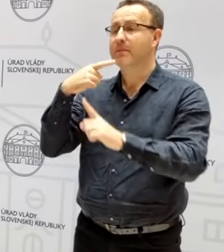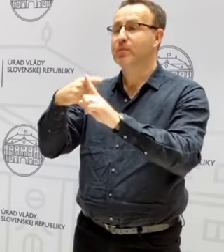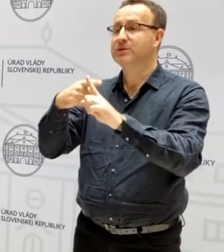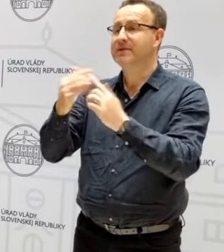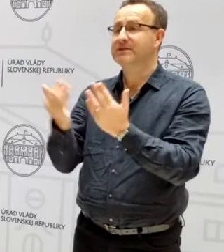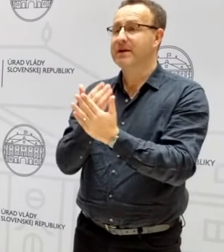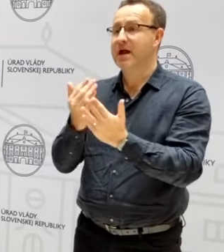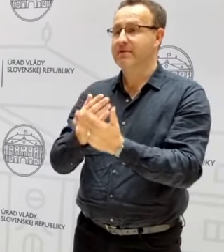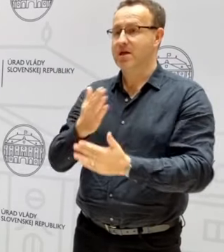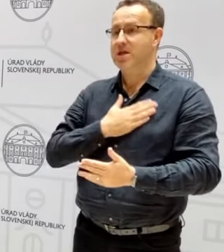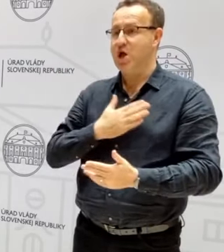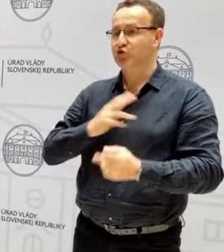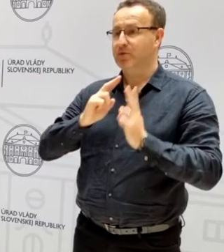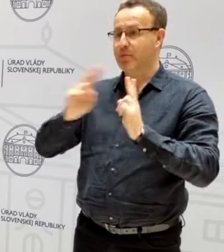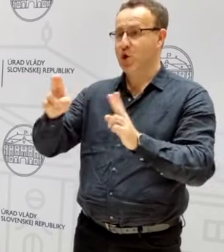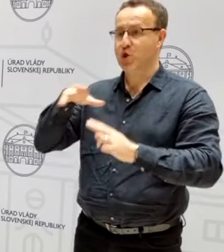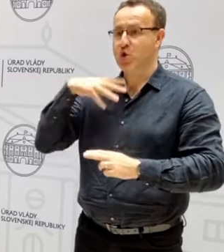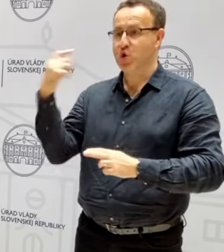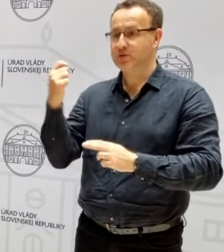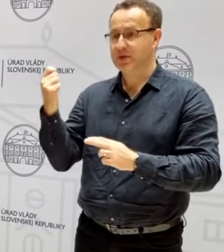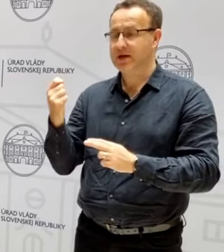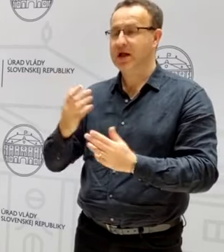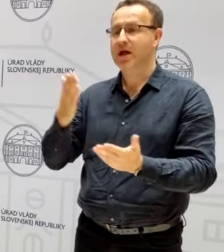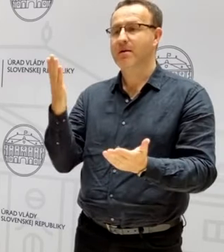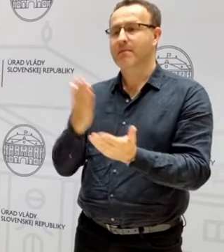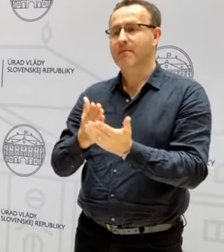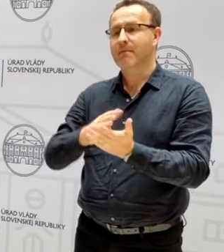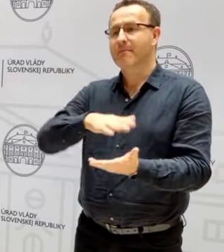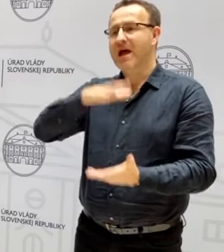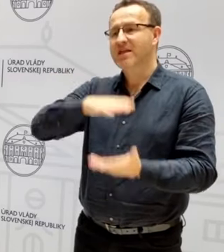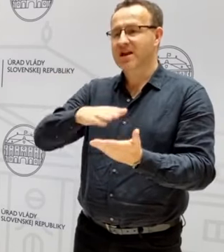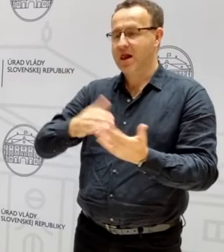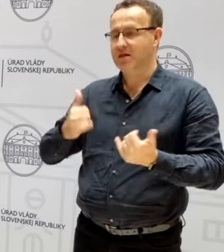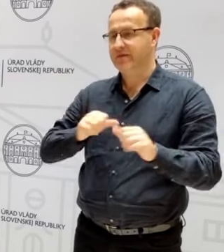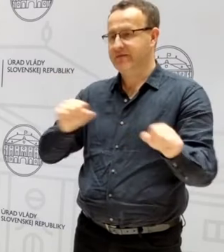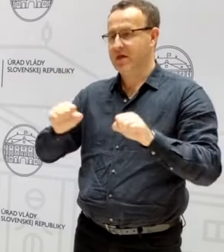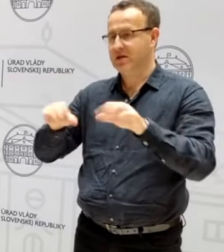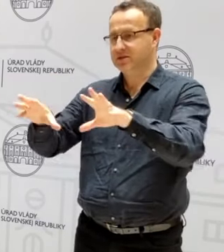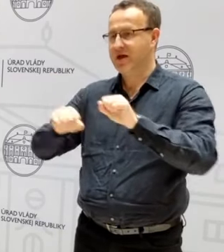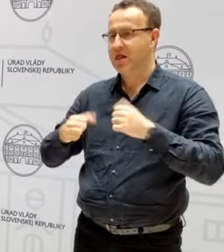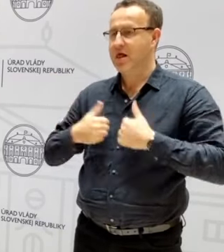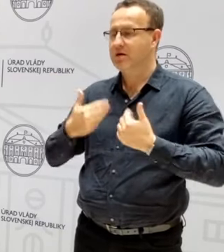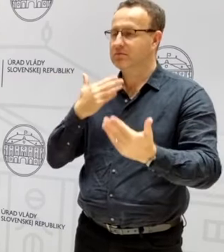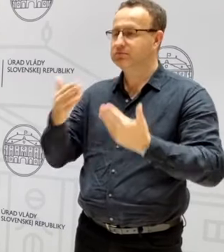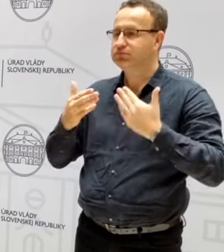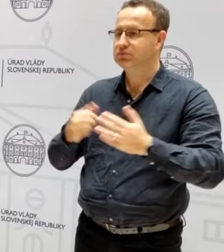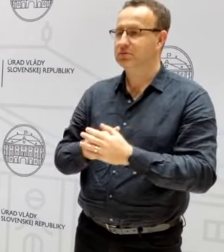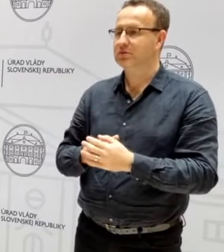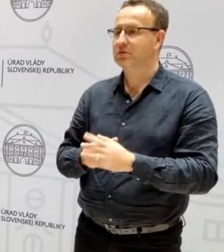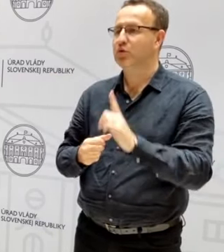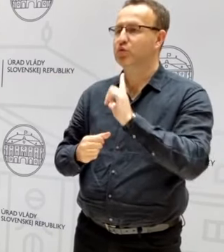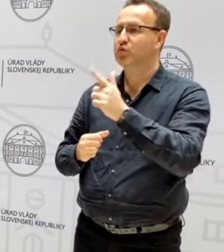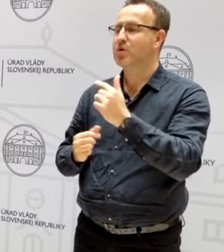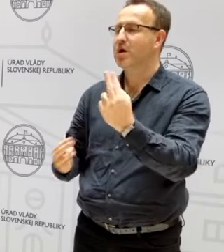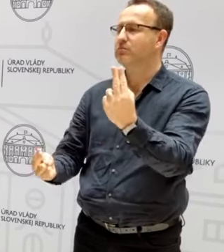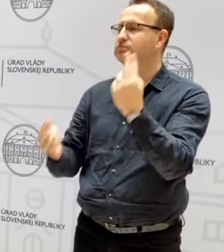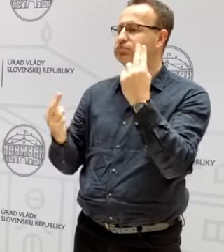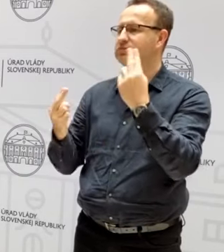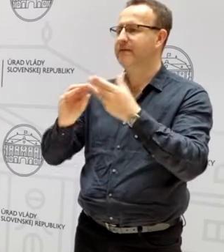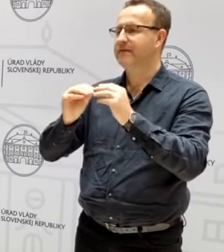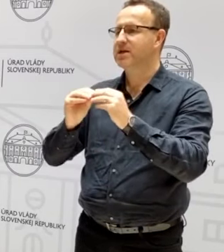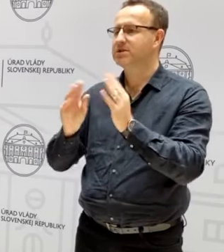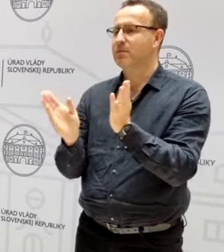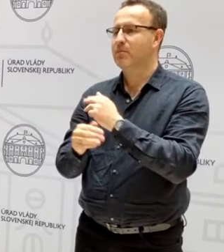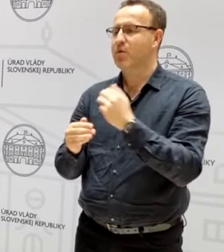našich polnohospodarov a teda k materiálu, ktorý dnes schválila vláda na svojom rokovaní. to v podstate druhá kľúčová, najzasadnejšia vec